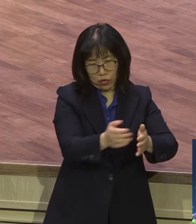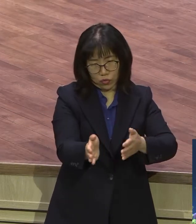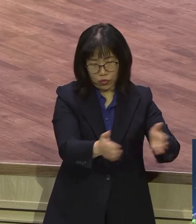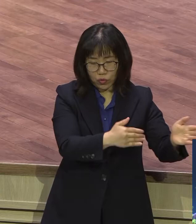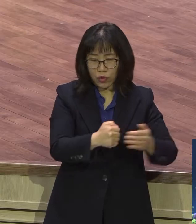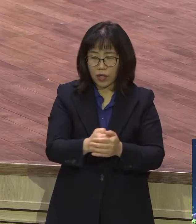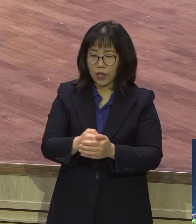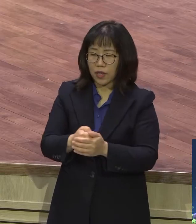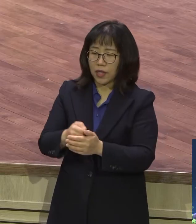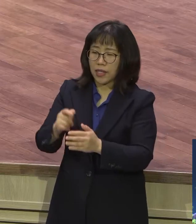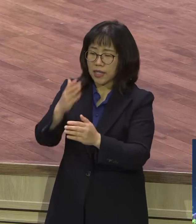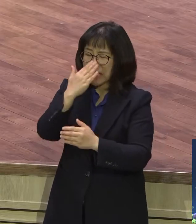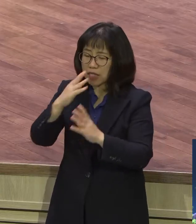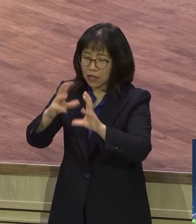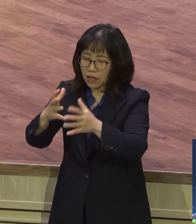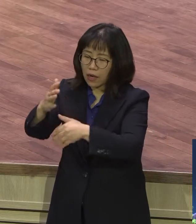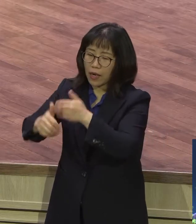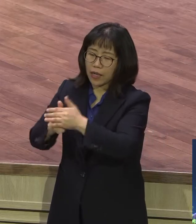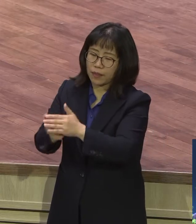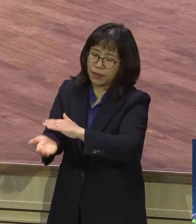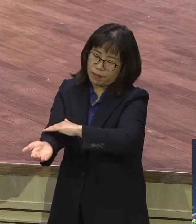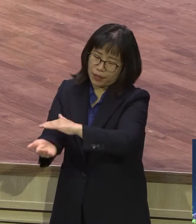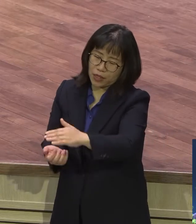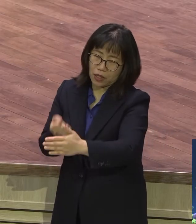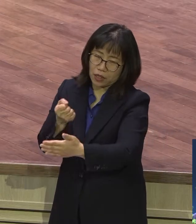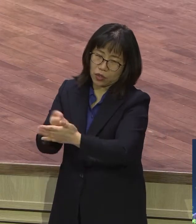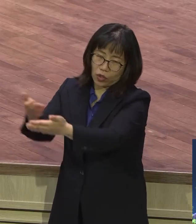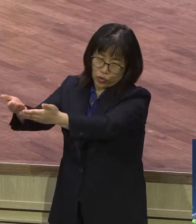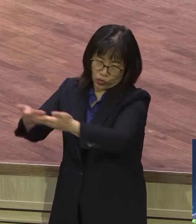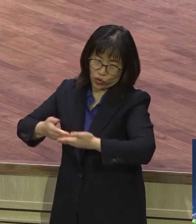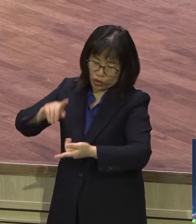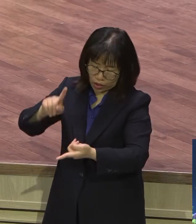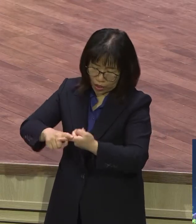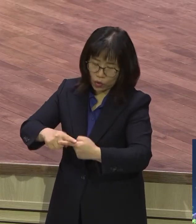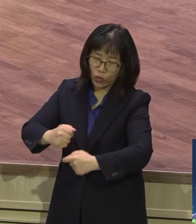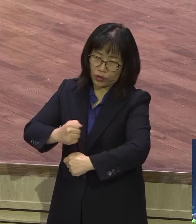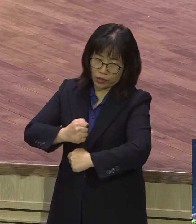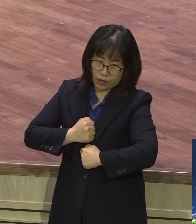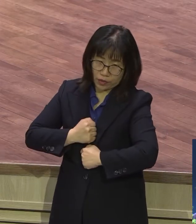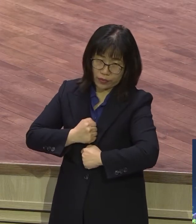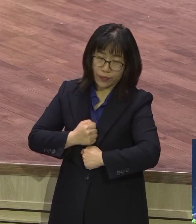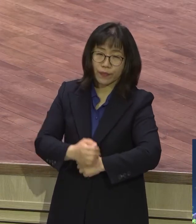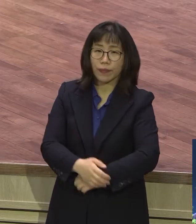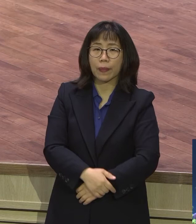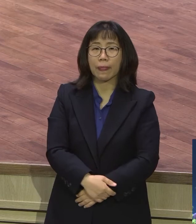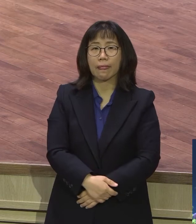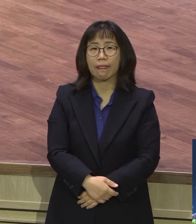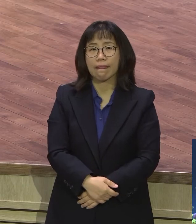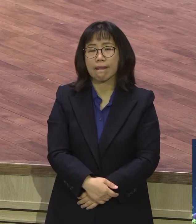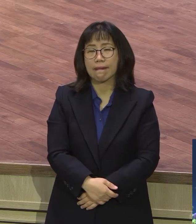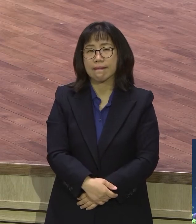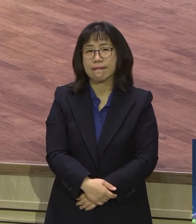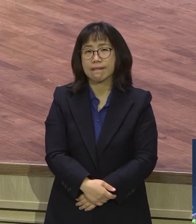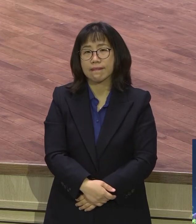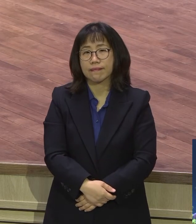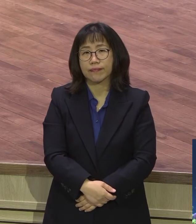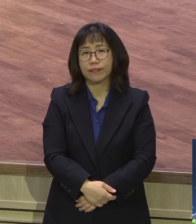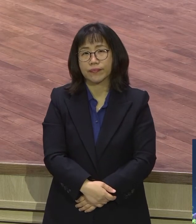하나님의 본질 의도는 제대로 그것을 알아야 하는 것입니다. 그런데 문제는 이들이 왜